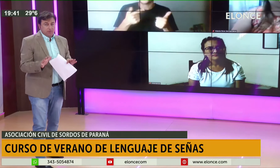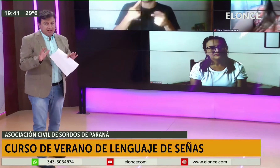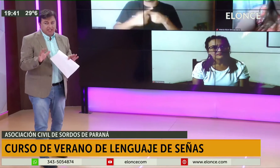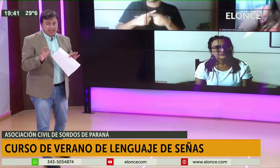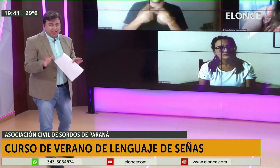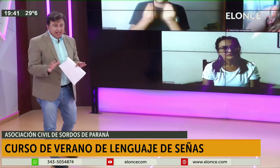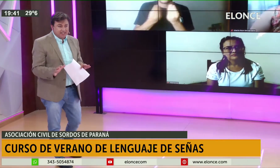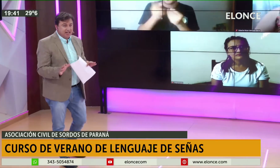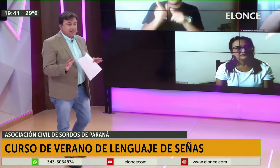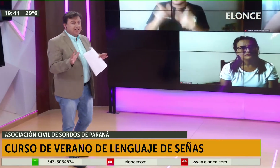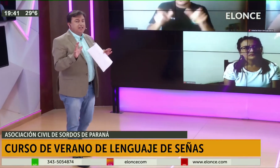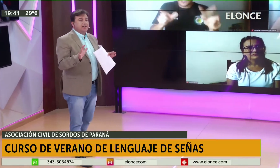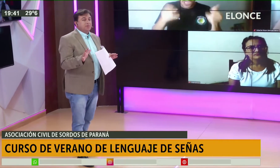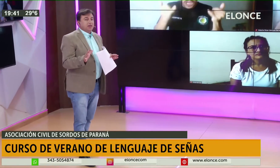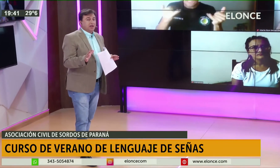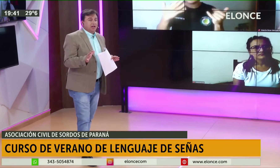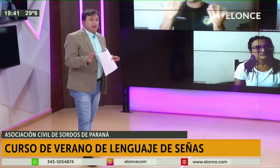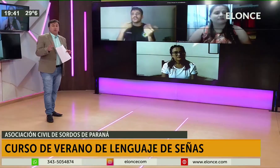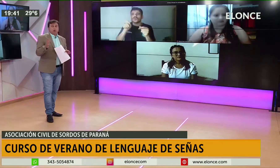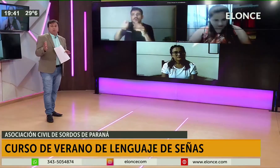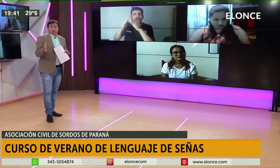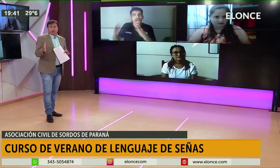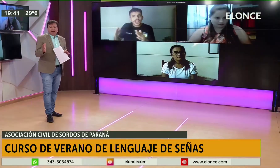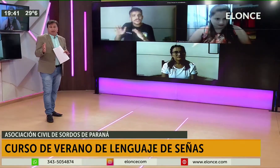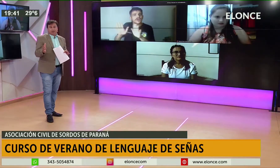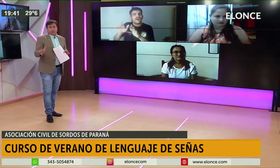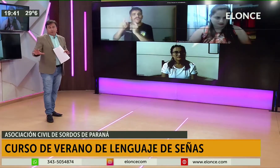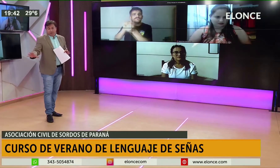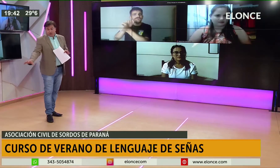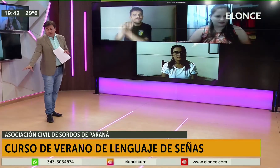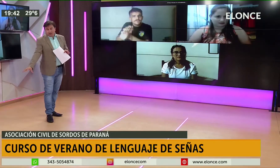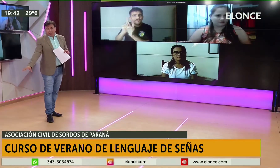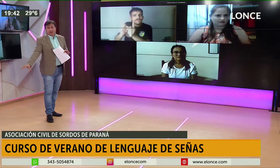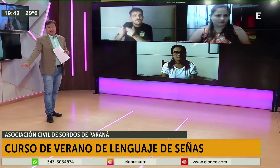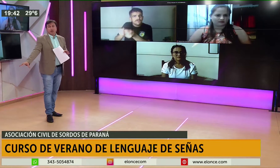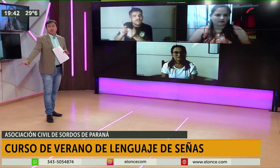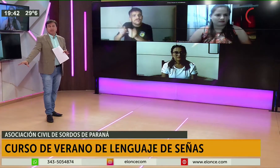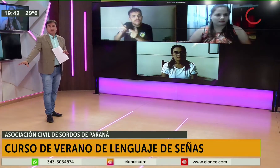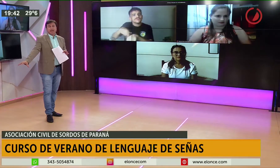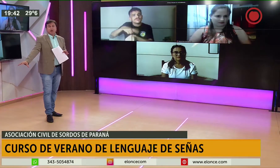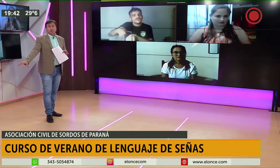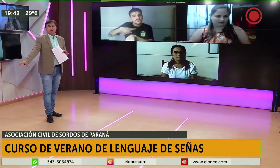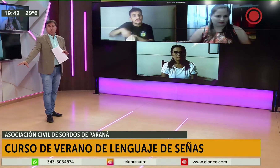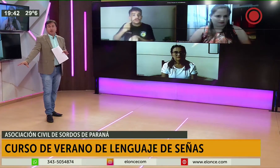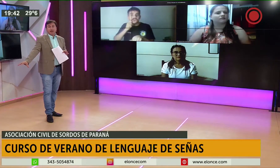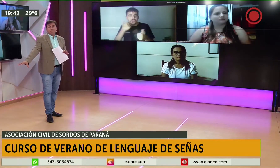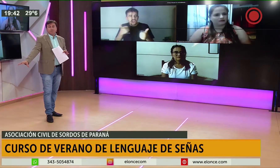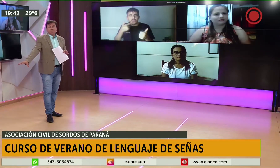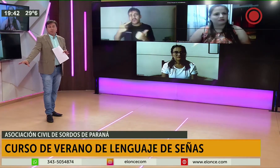mucha gente está en casa y es una buena oportunidad. Ponemos el ventilador cerquita de la computadora, por